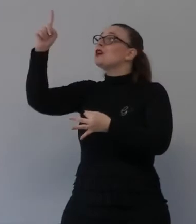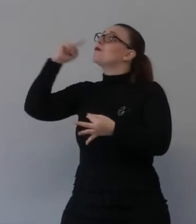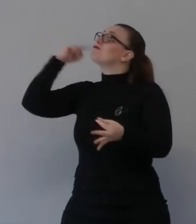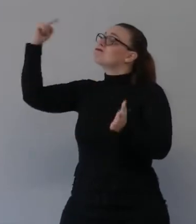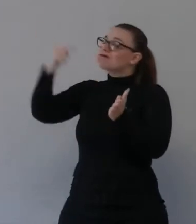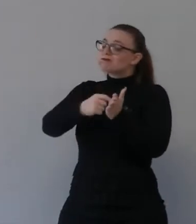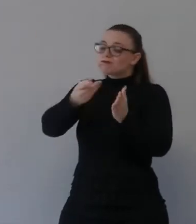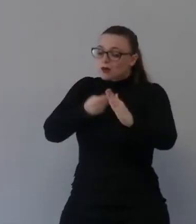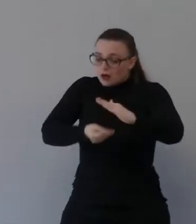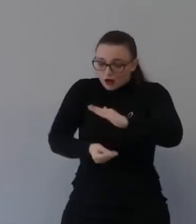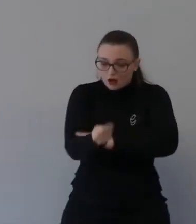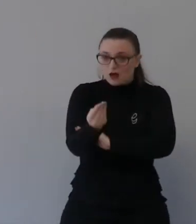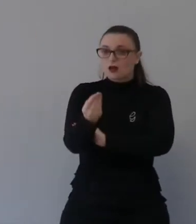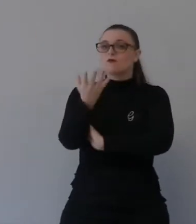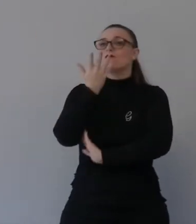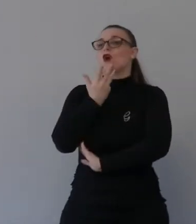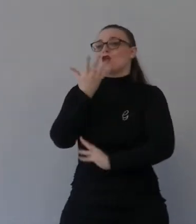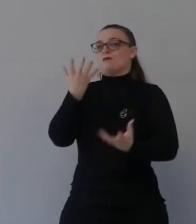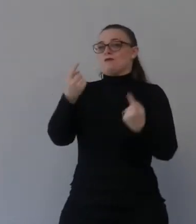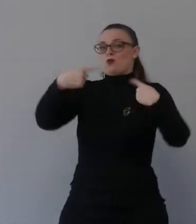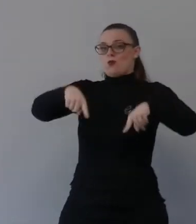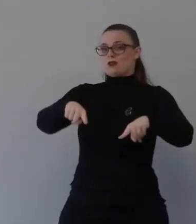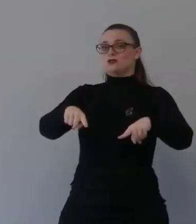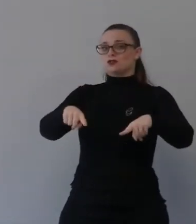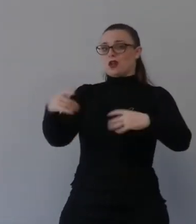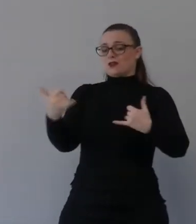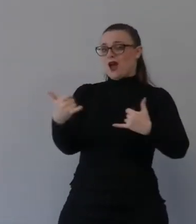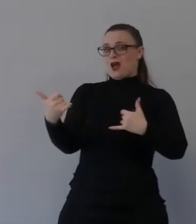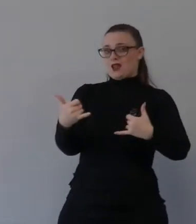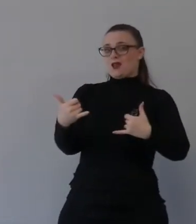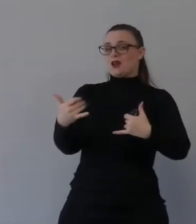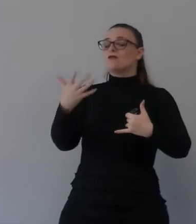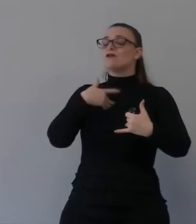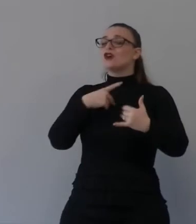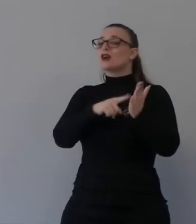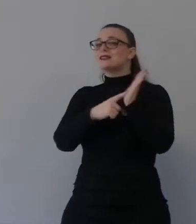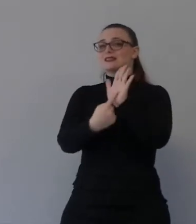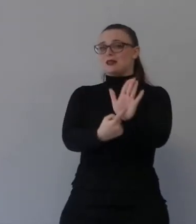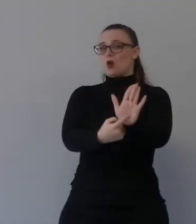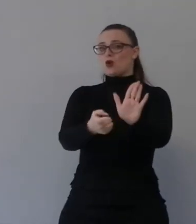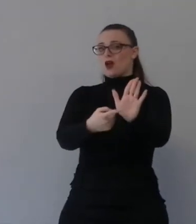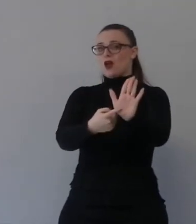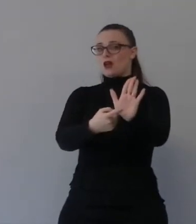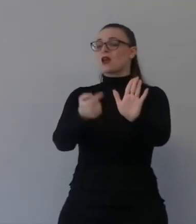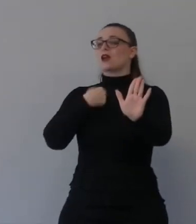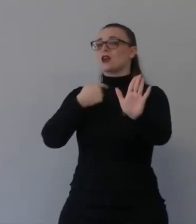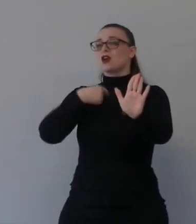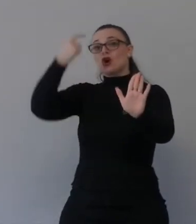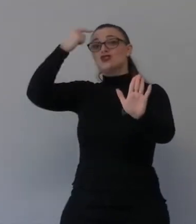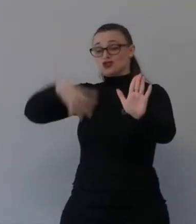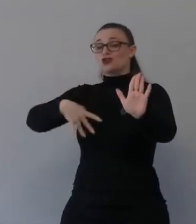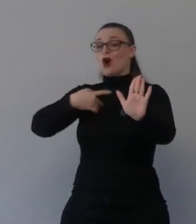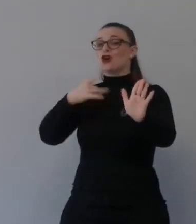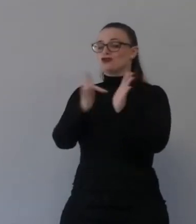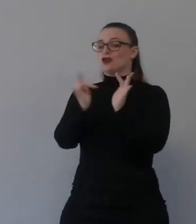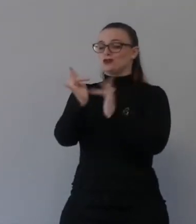essere tuo testimone voglio essere tua testimone di quanto tu hai fatto affermandoti su quella virgola e ti